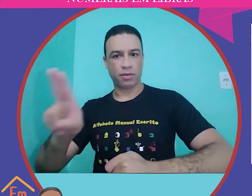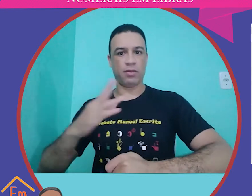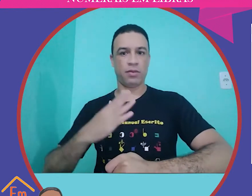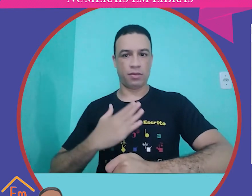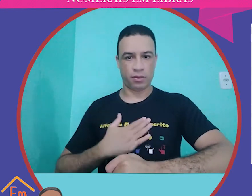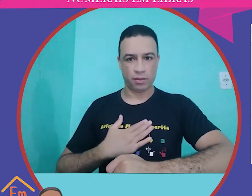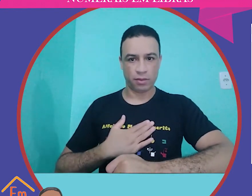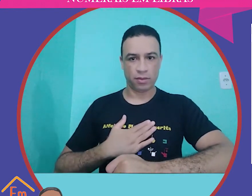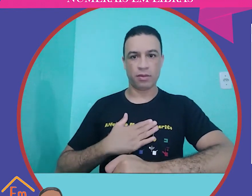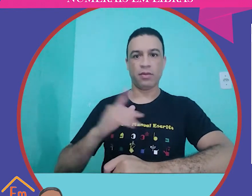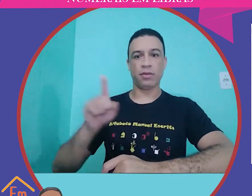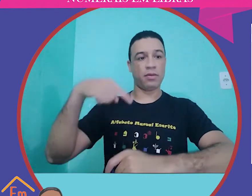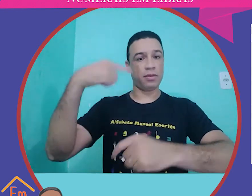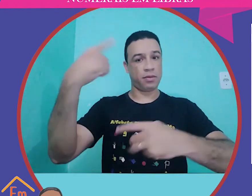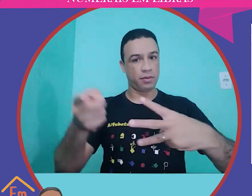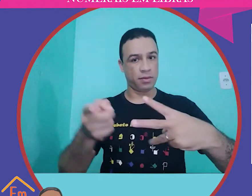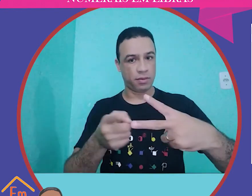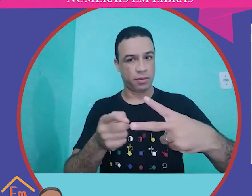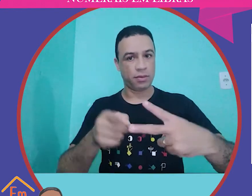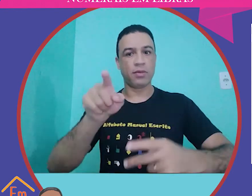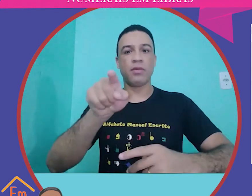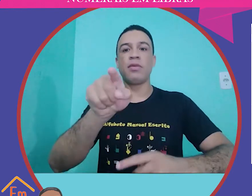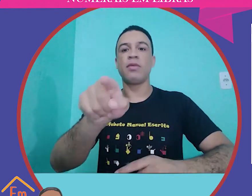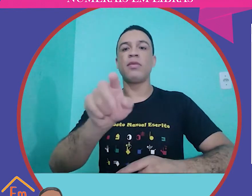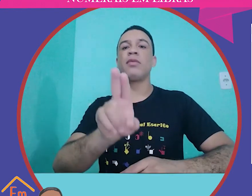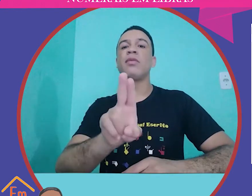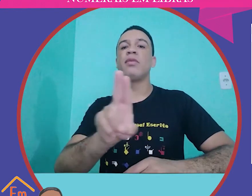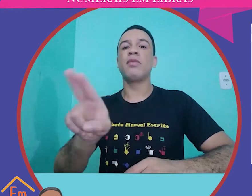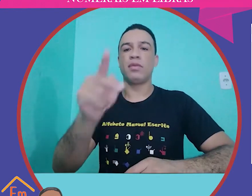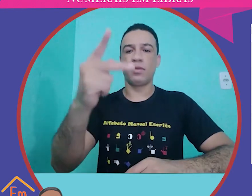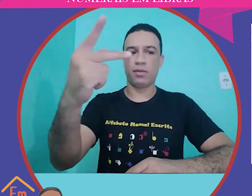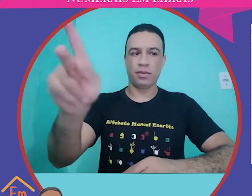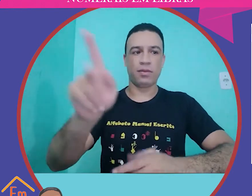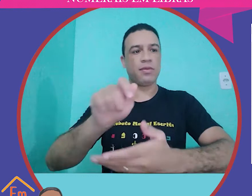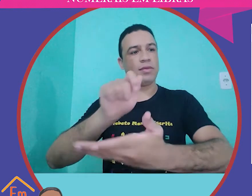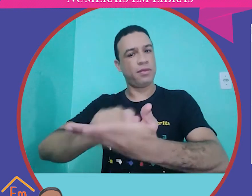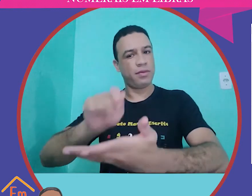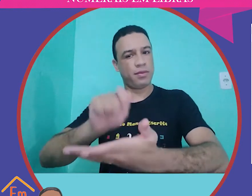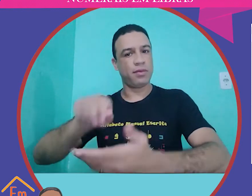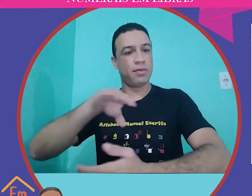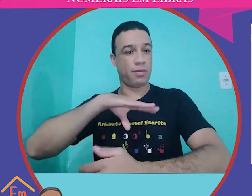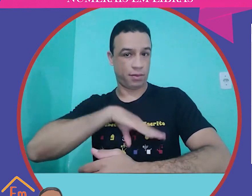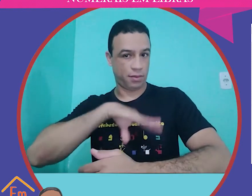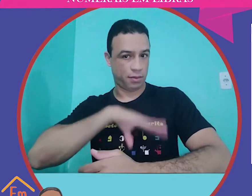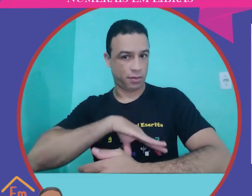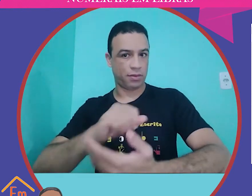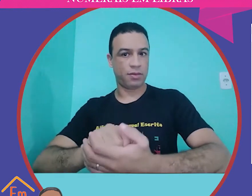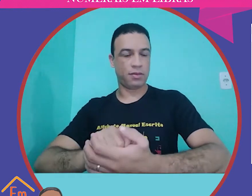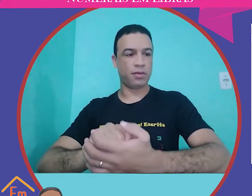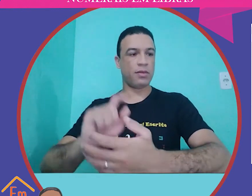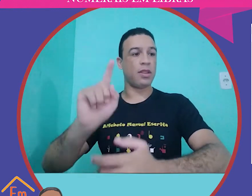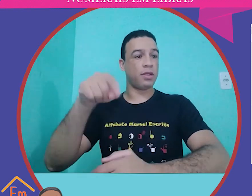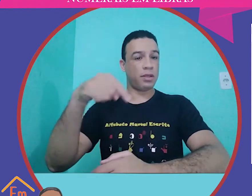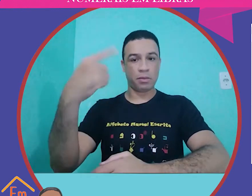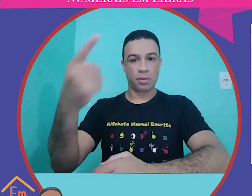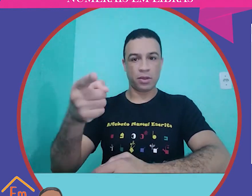Luís. Temos o meu nome, mais abaixo ainda temos o nome de vocês, para vocês escreverem em português.